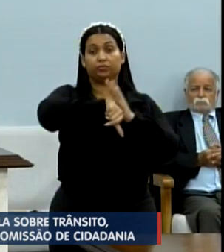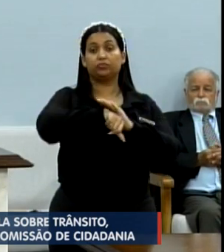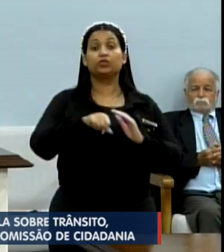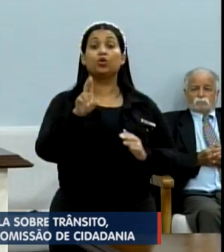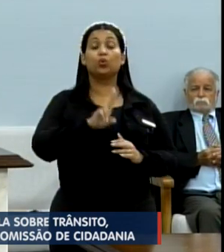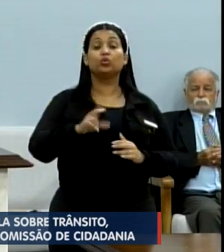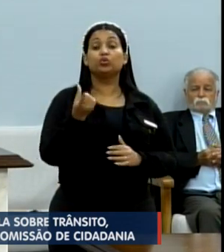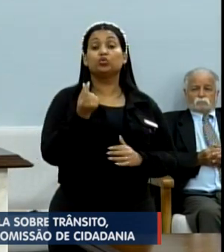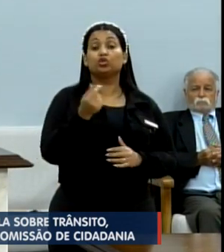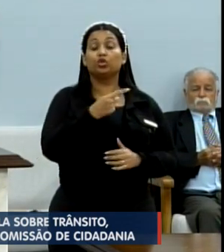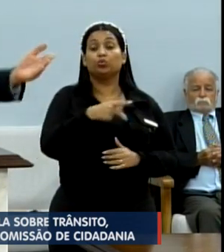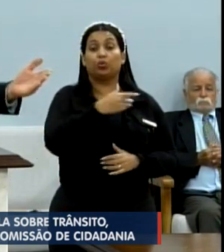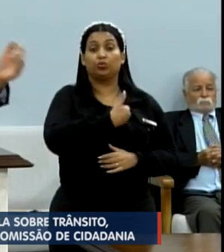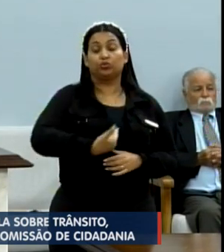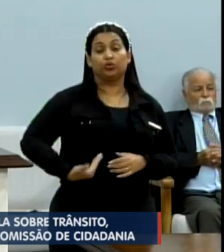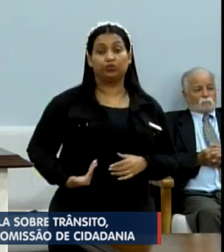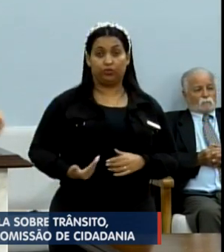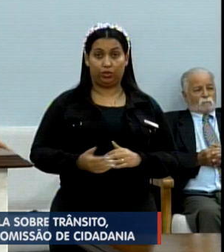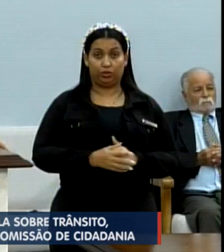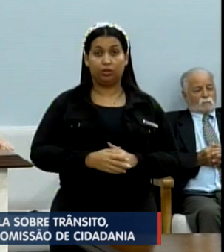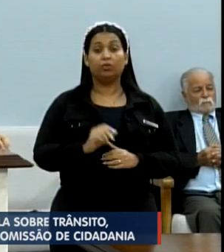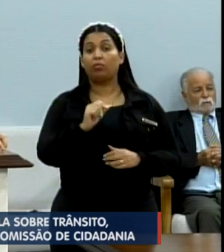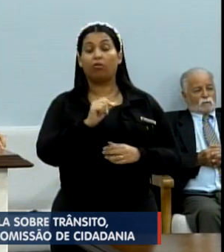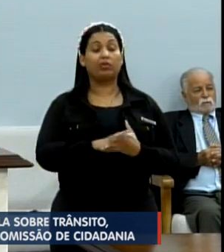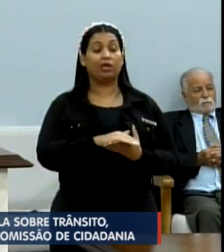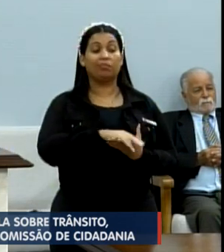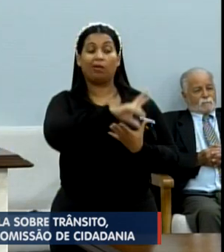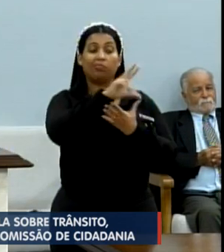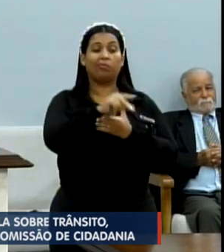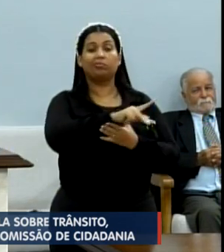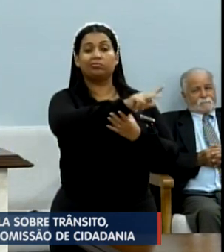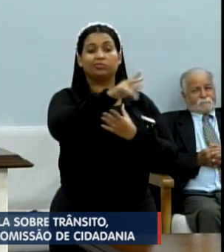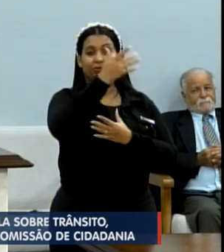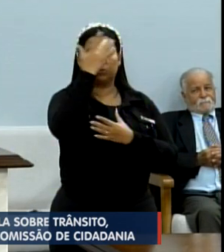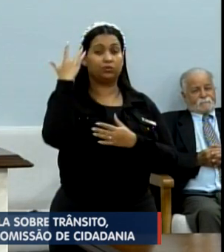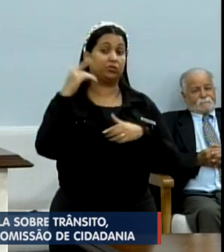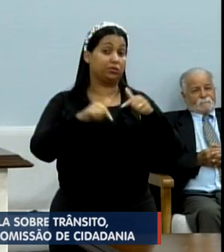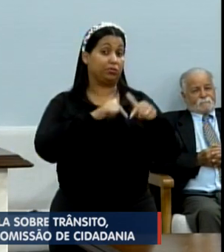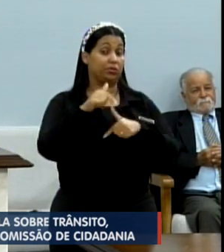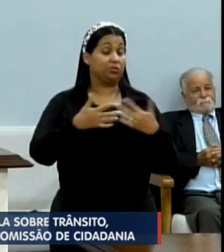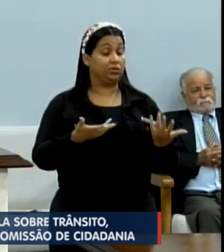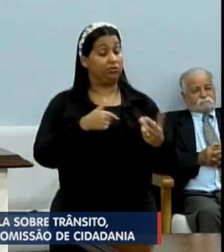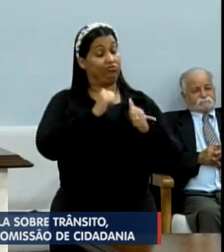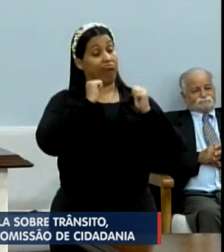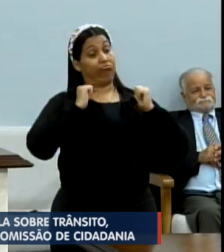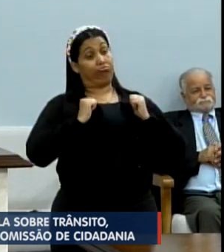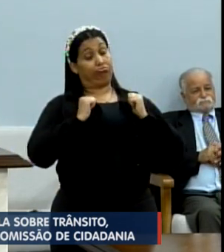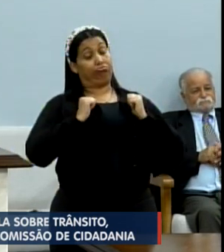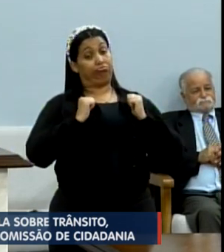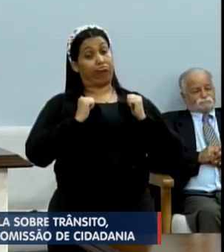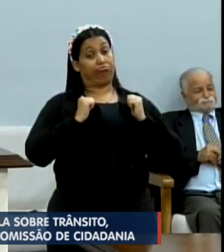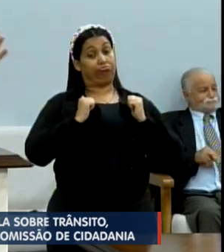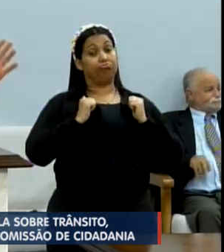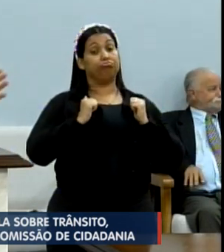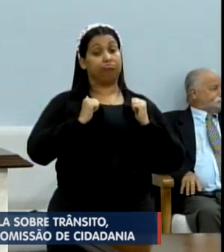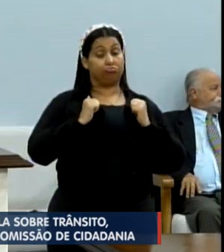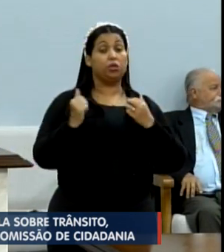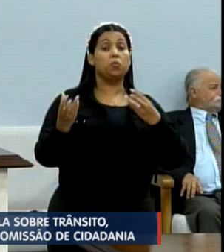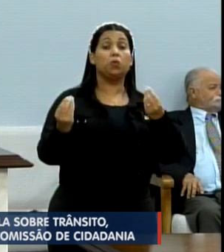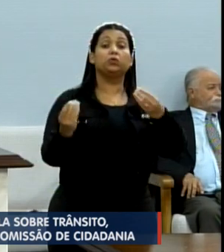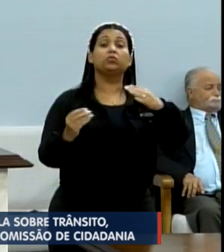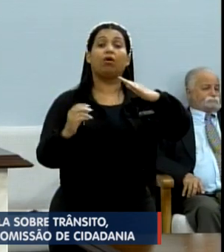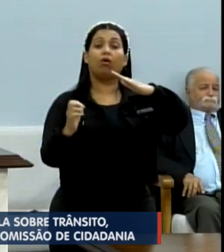usam o dinheiro público para dar tombo no trabalhador. E eles ficam indefesos. Que é o caso de muitas